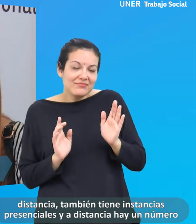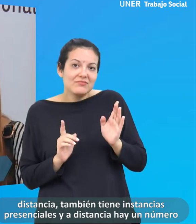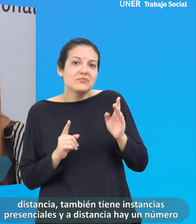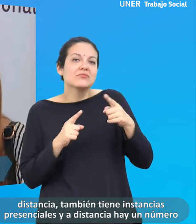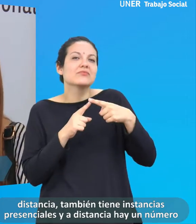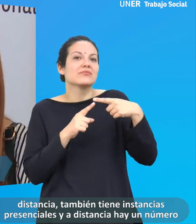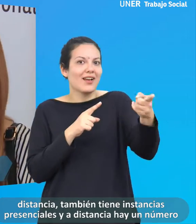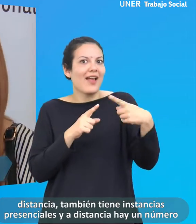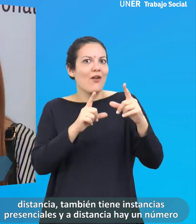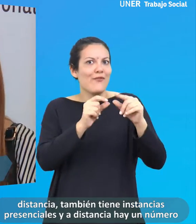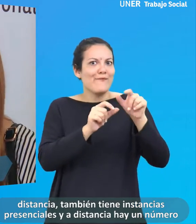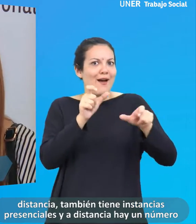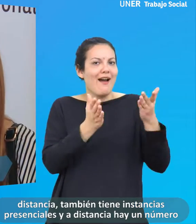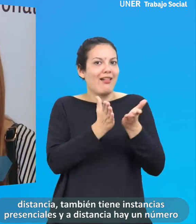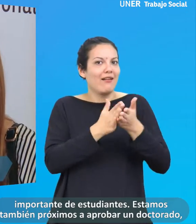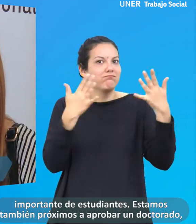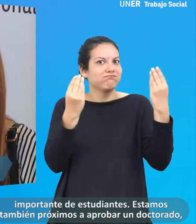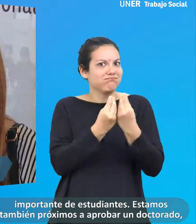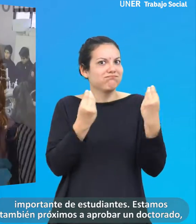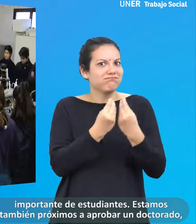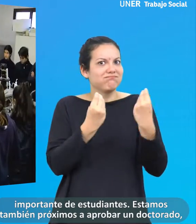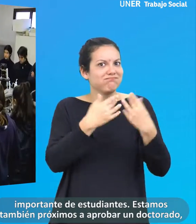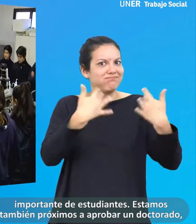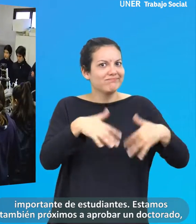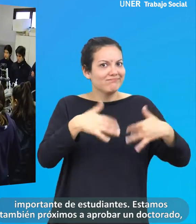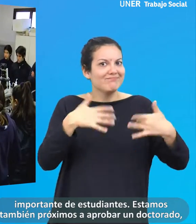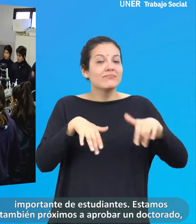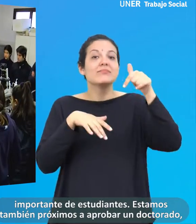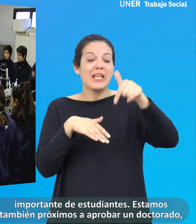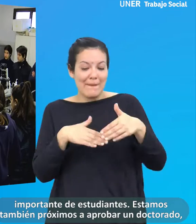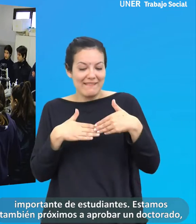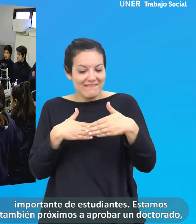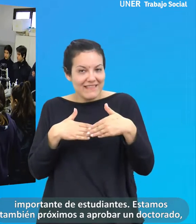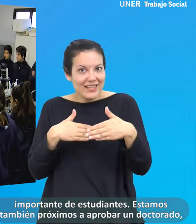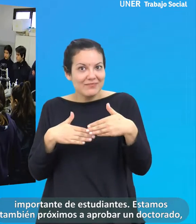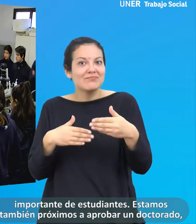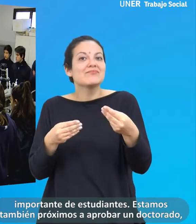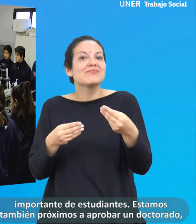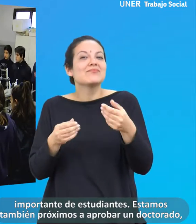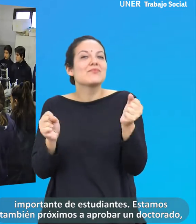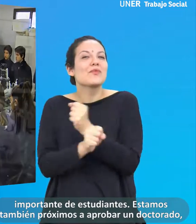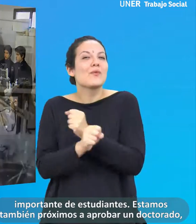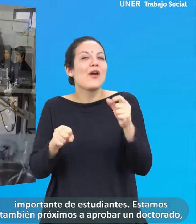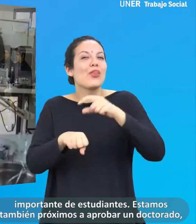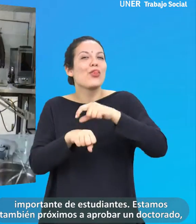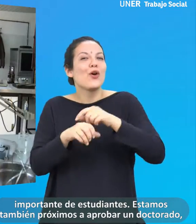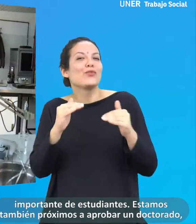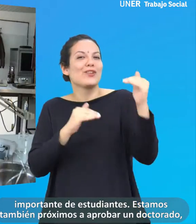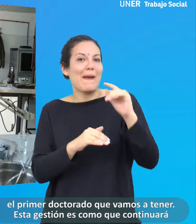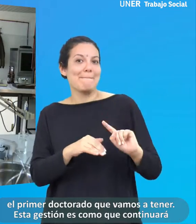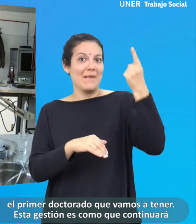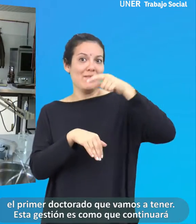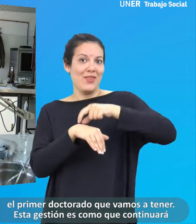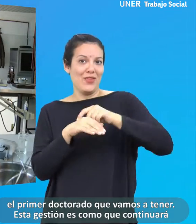y a distancia hay un número muy importante de estudiantes. Estamos también próximos a aprobar un doctorado, el primer doctorado